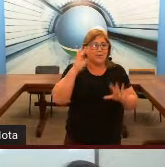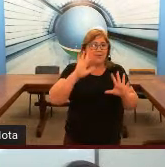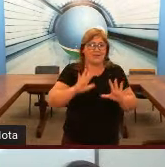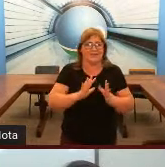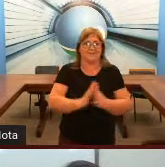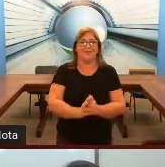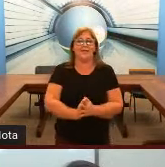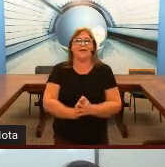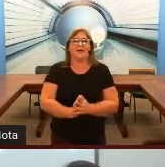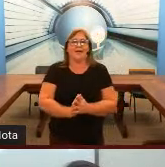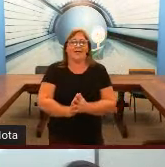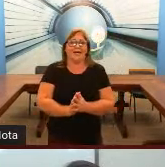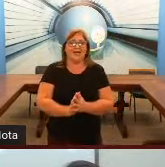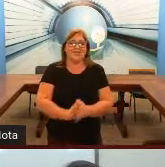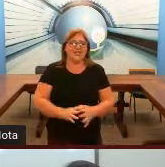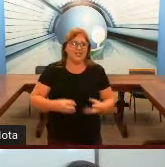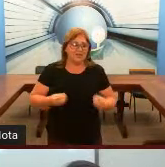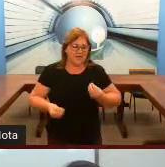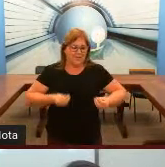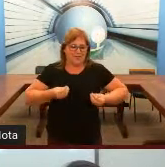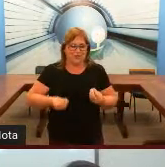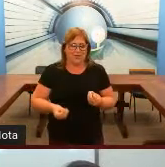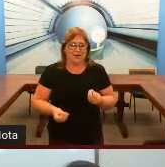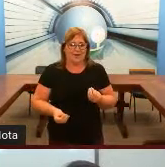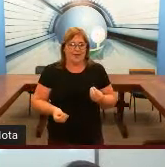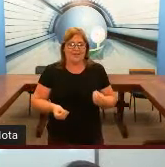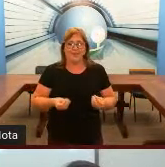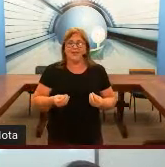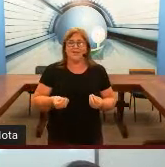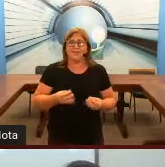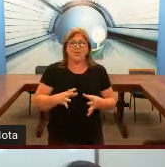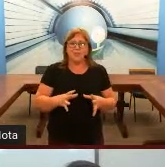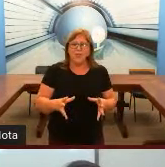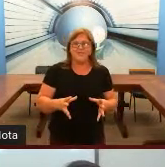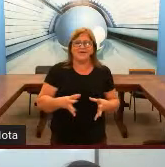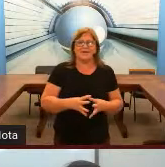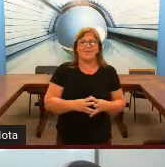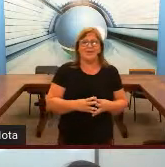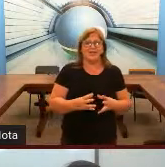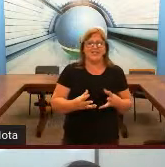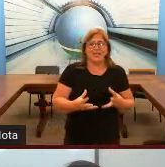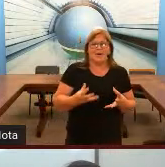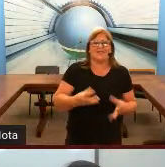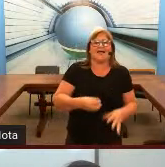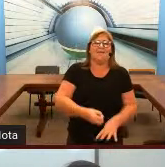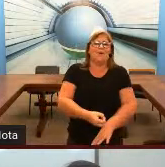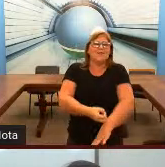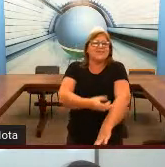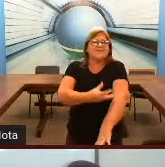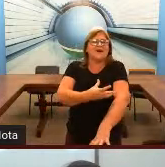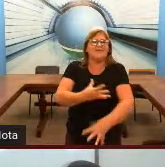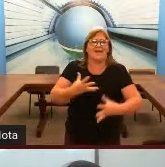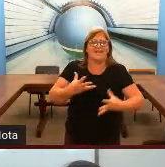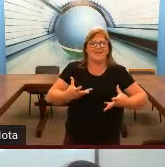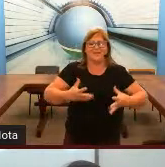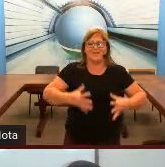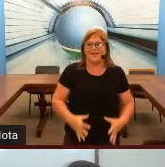importância. Às vezes a gente vê a pessoa interpretando. Principalmente música, né? Porque a gente quer passar a emoção da Libras, né?